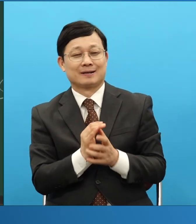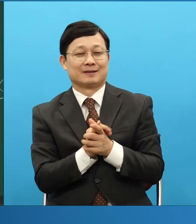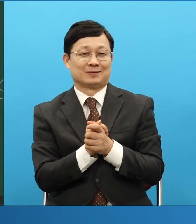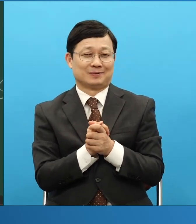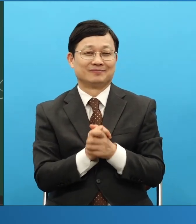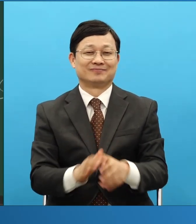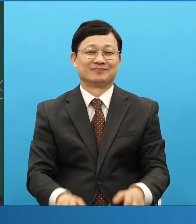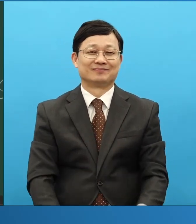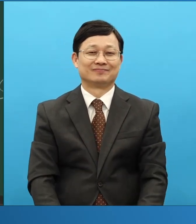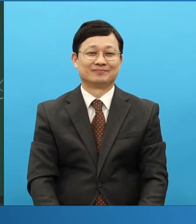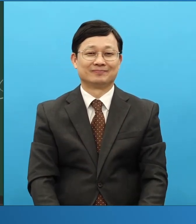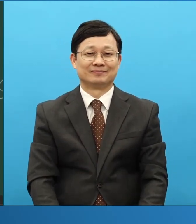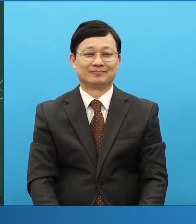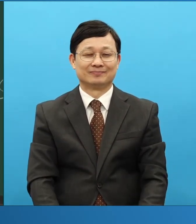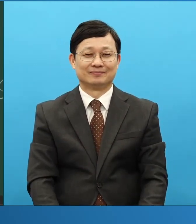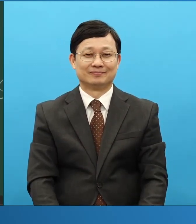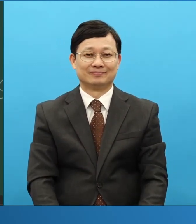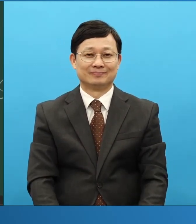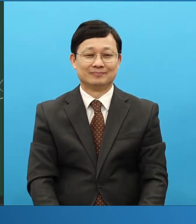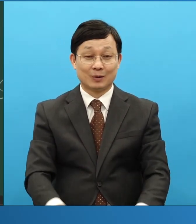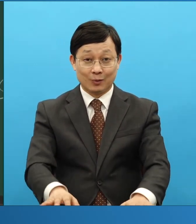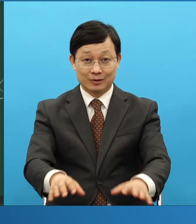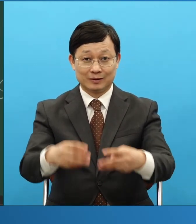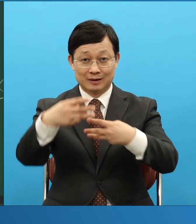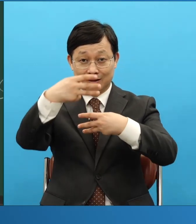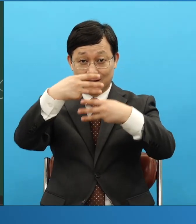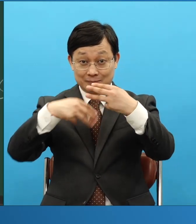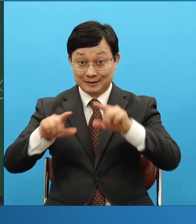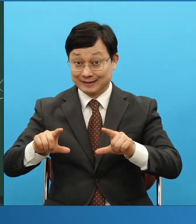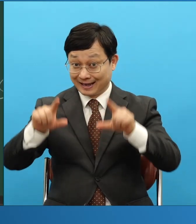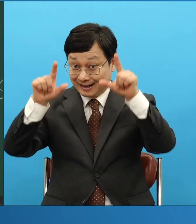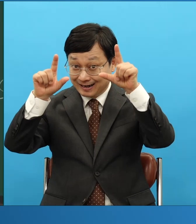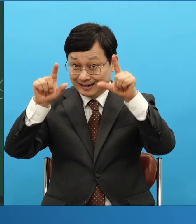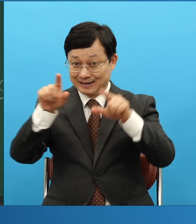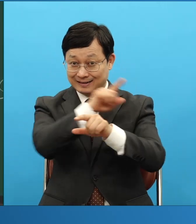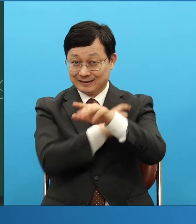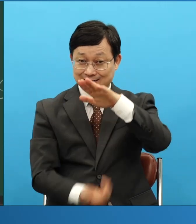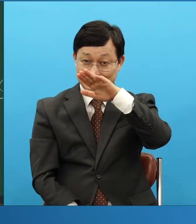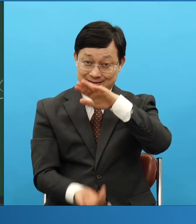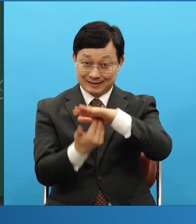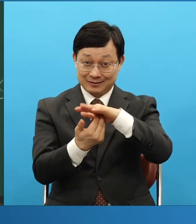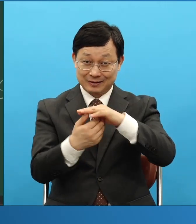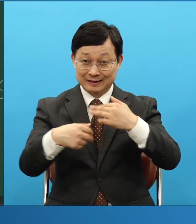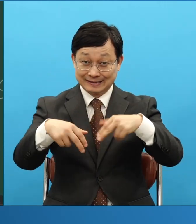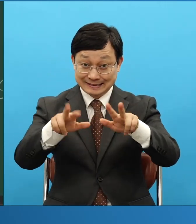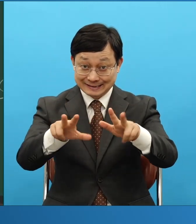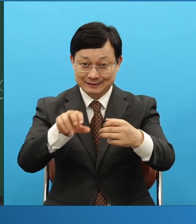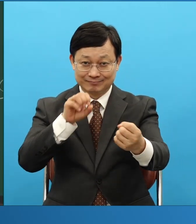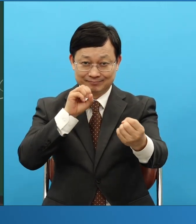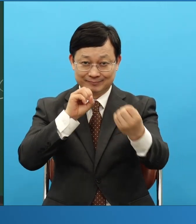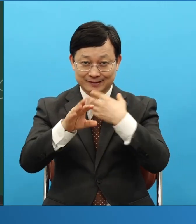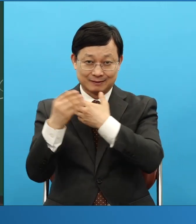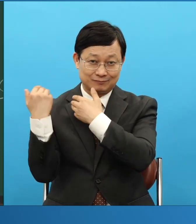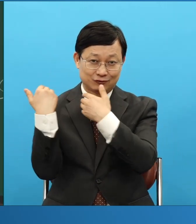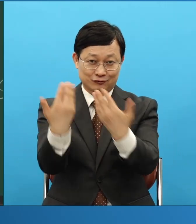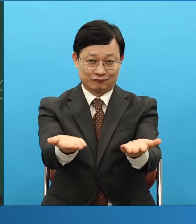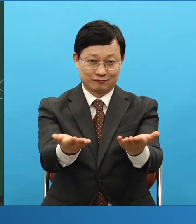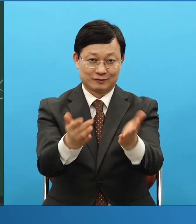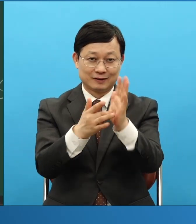오늘 램데인데 여러분에게 최고의 응답이 바로 지금 이 시간 일어나게 되기를 예수님 이름으로